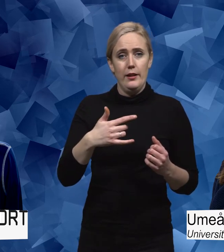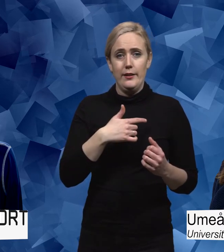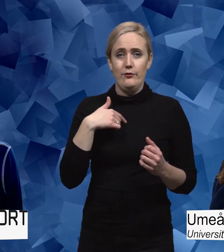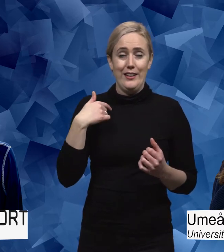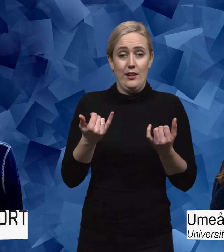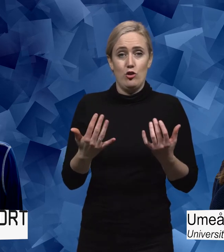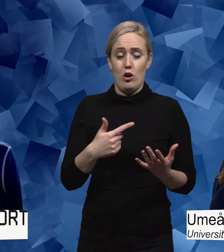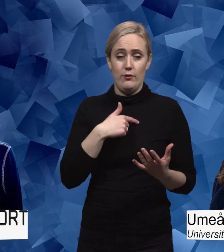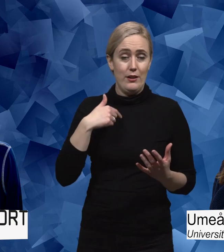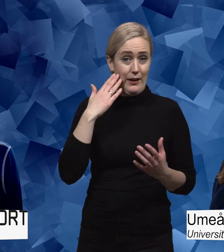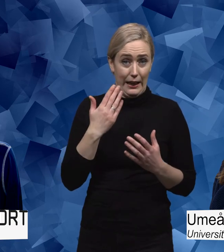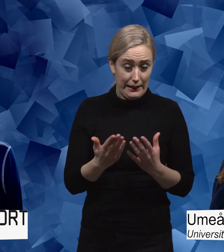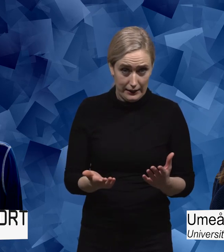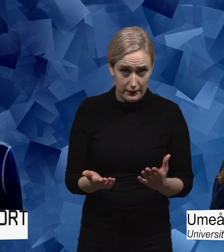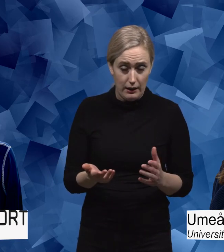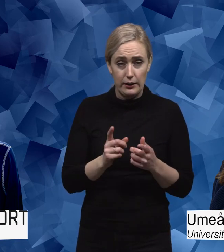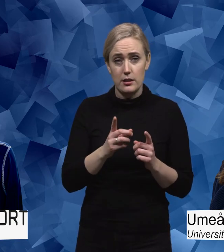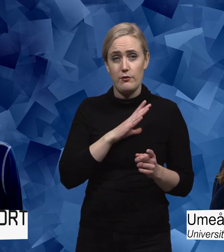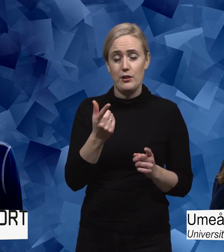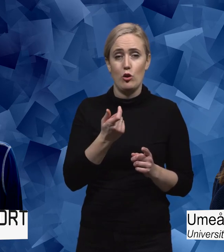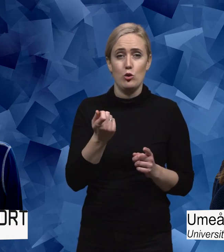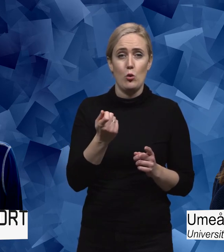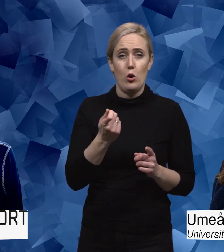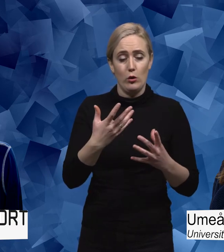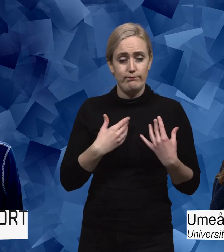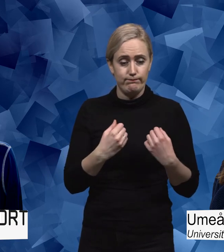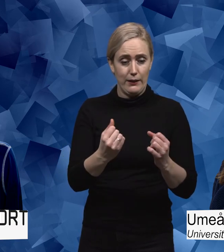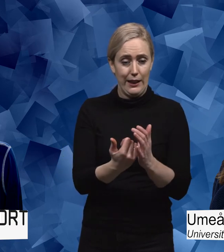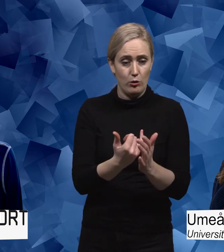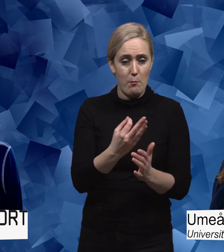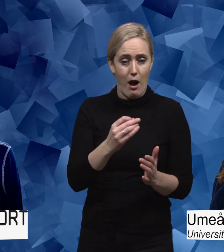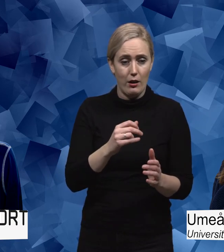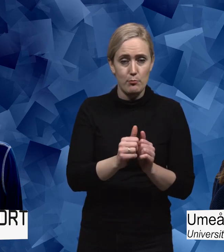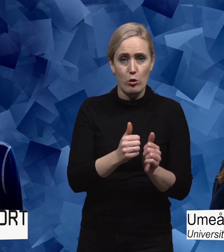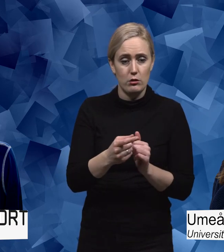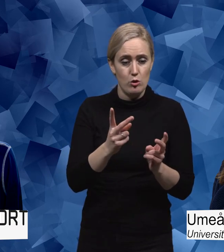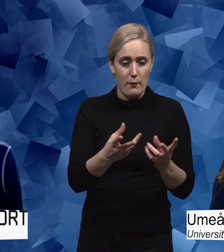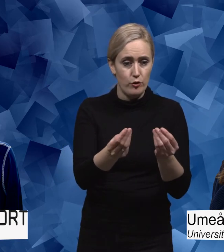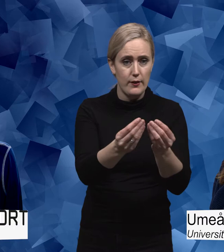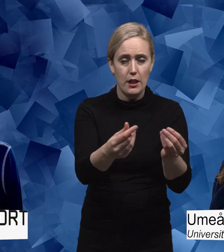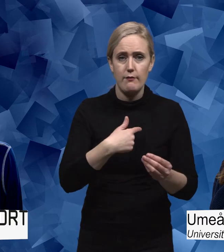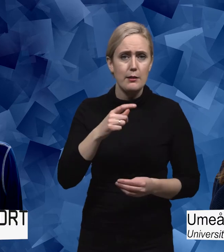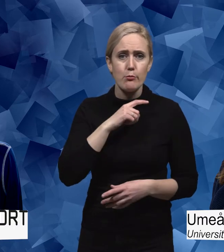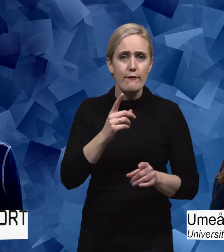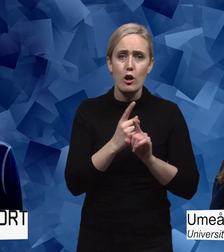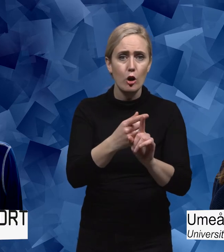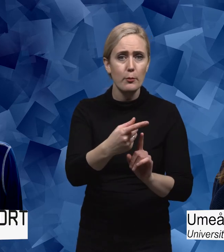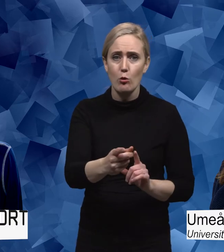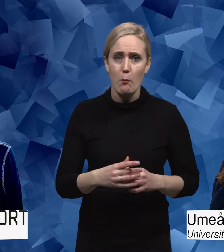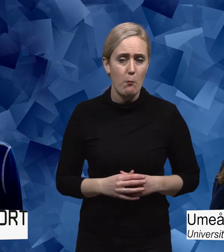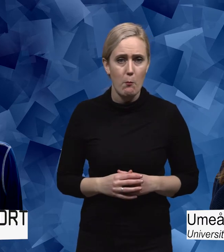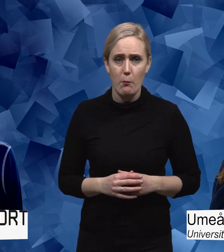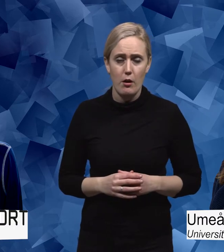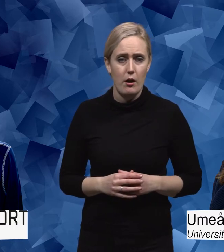vi i dagsläget inte vet. Det kan ju finnas utövare inom parasport som försvinner. De har ju inte vi möjlighet att följa upp.